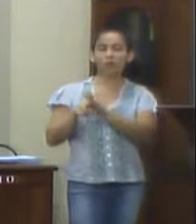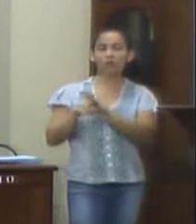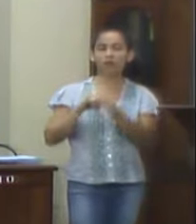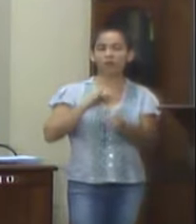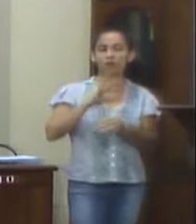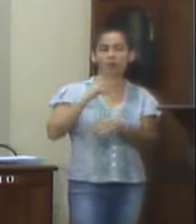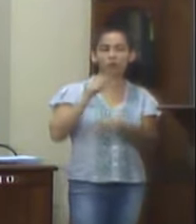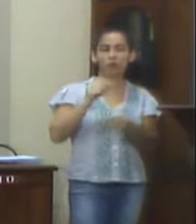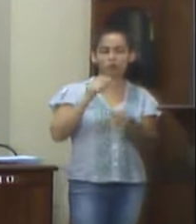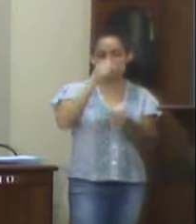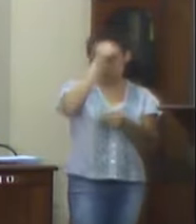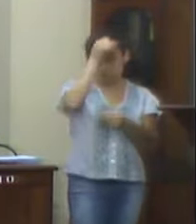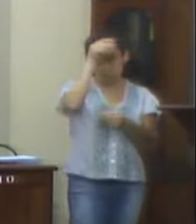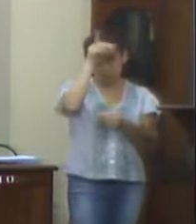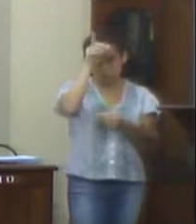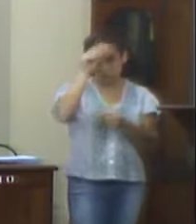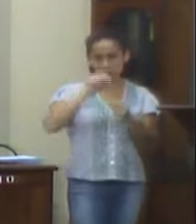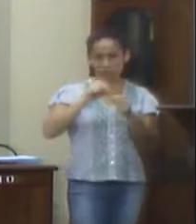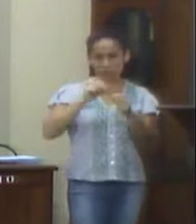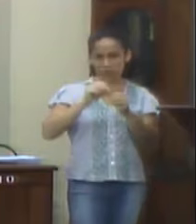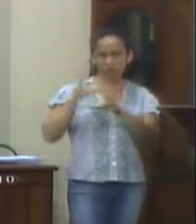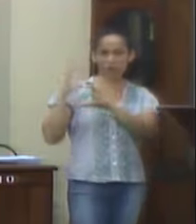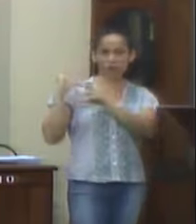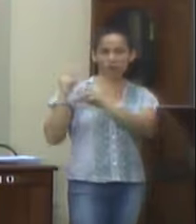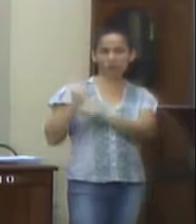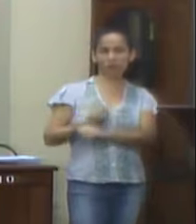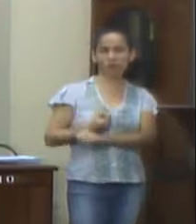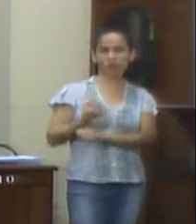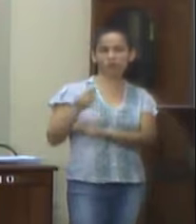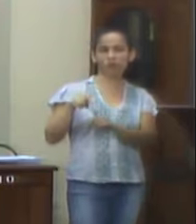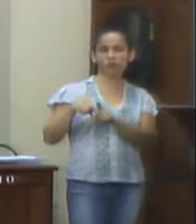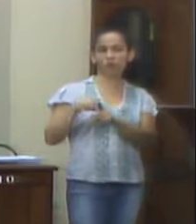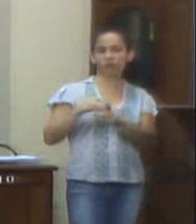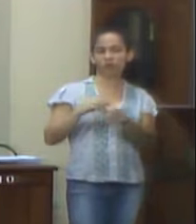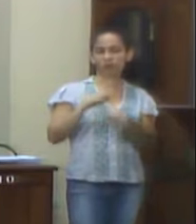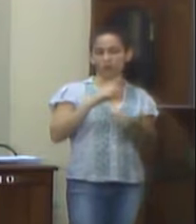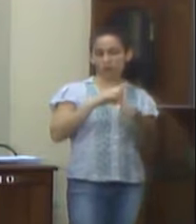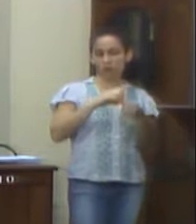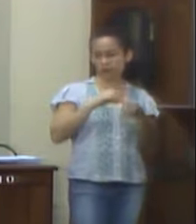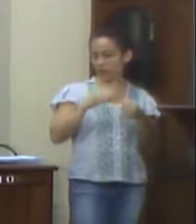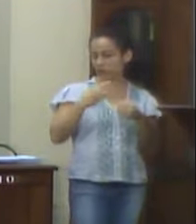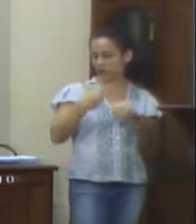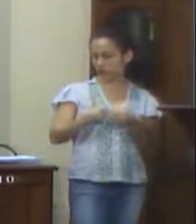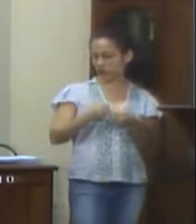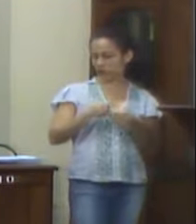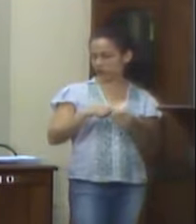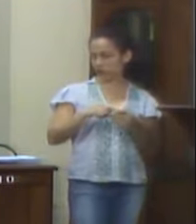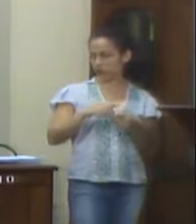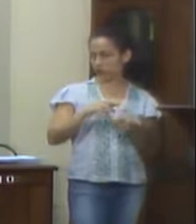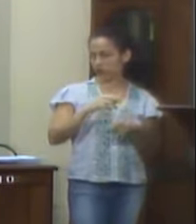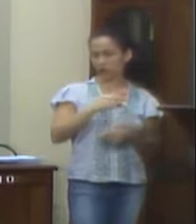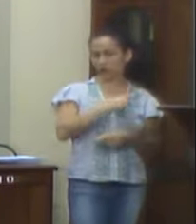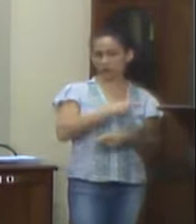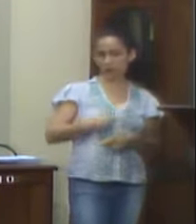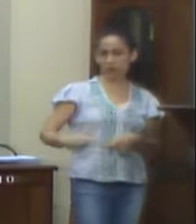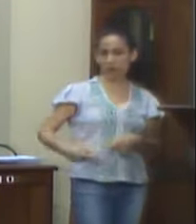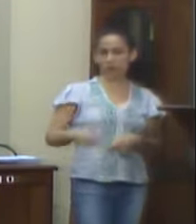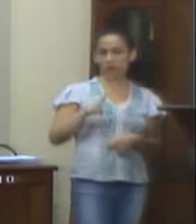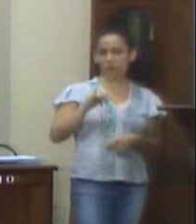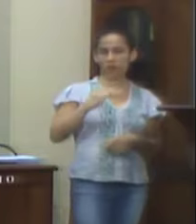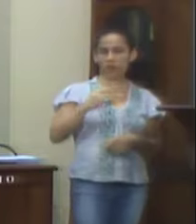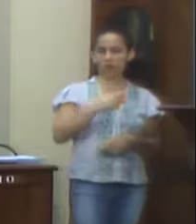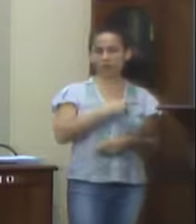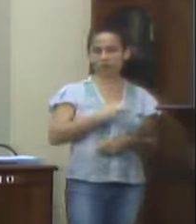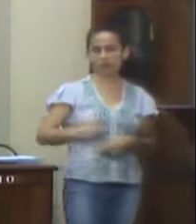prefeito. Artigo 6º. A mesa da Câmara Municipal, compor-se-á de presidente, vice-presidente, primeiro e segundo